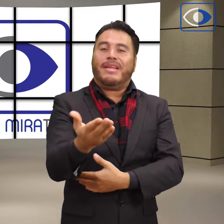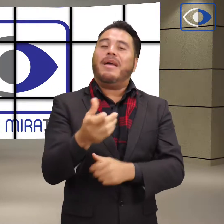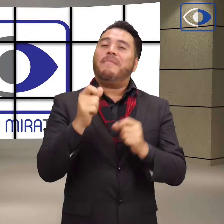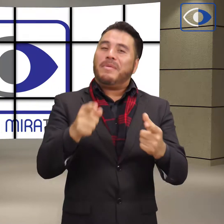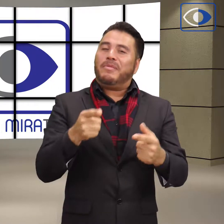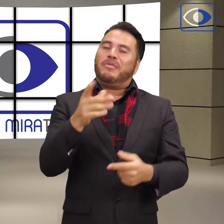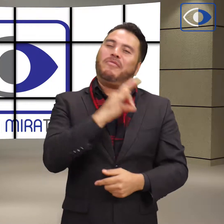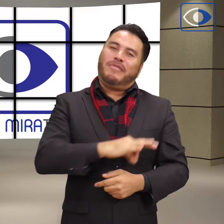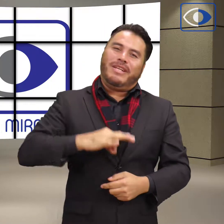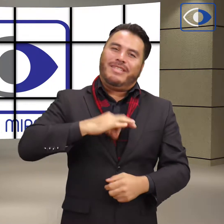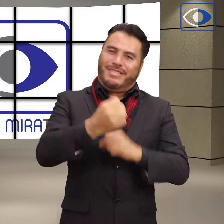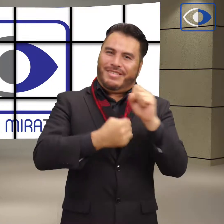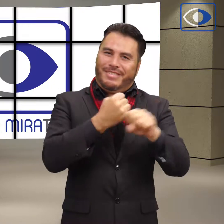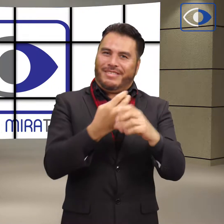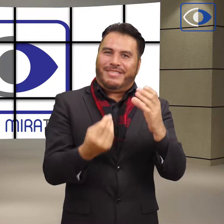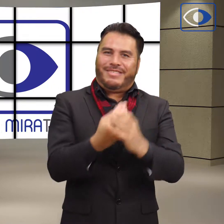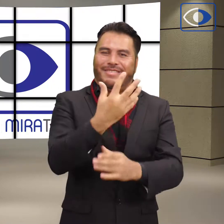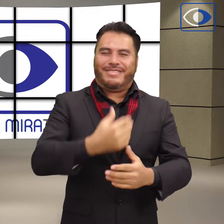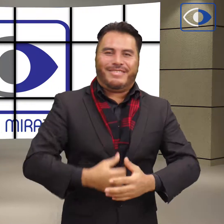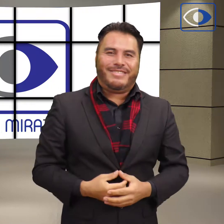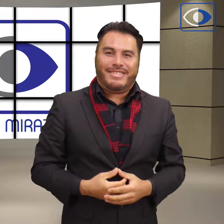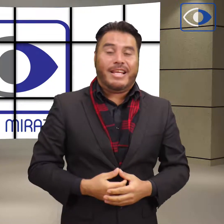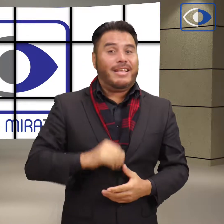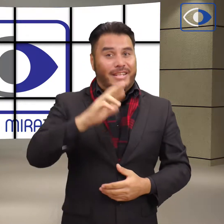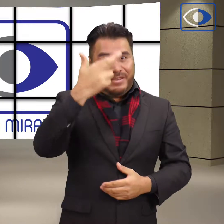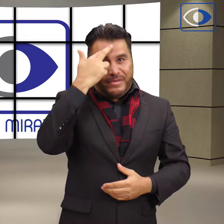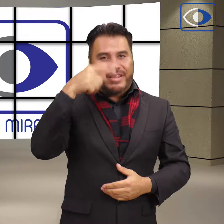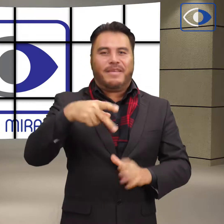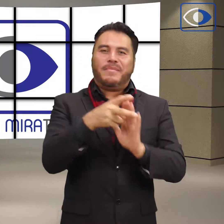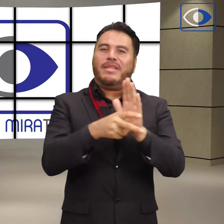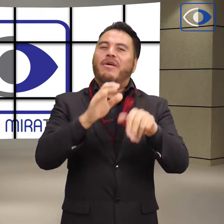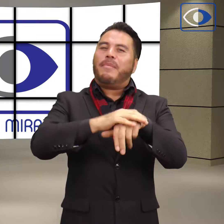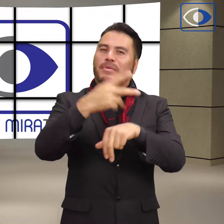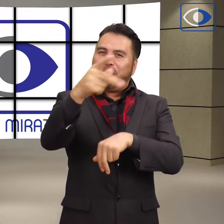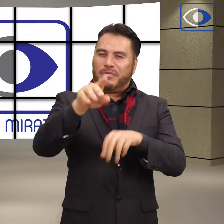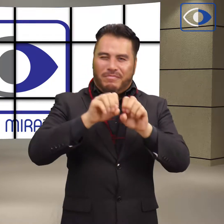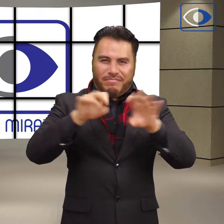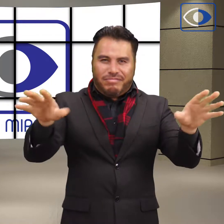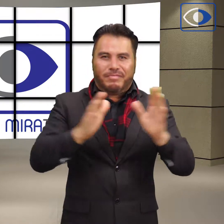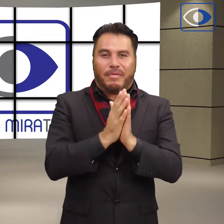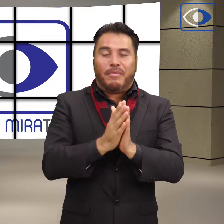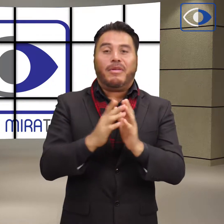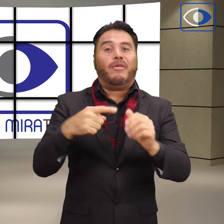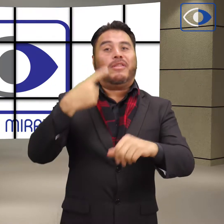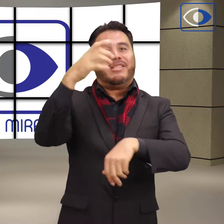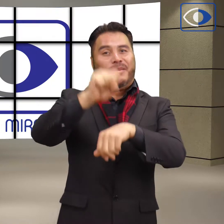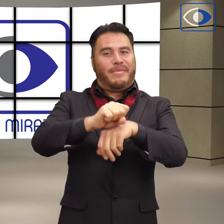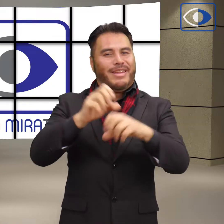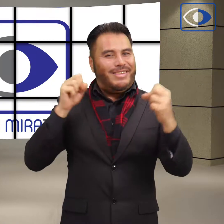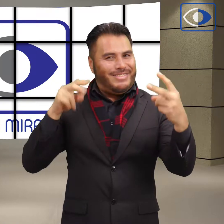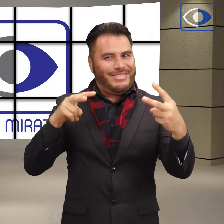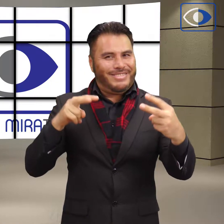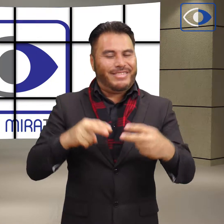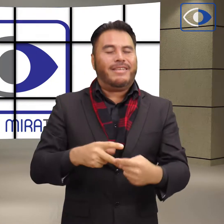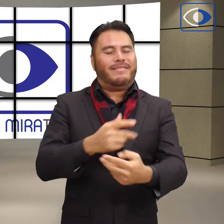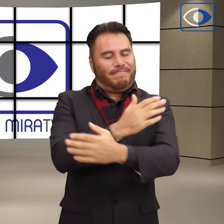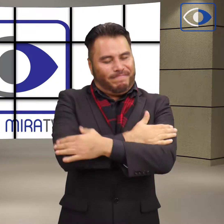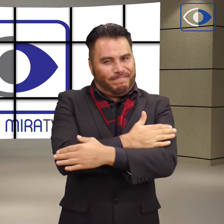deseamos un feliz año nuevo. No olvides compartir este video con tus amigos, nos vemos la próxima semana, un fuerte